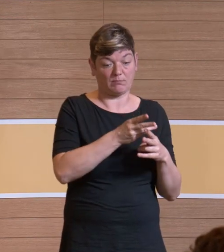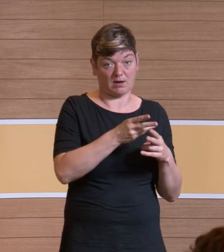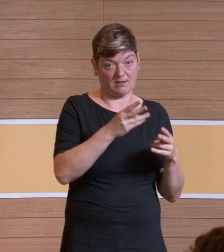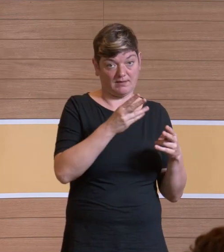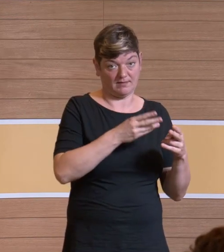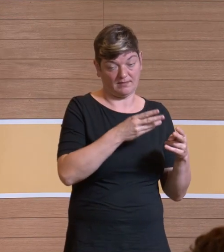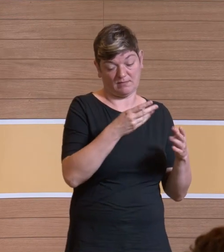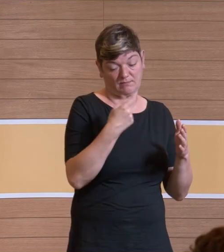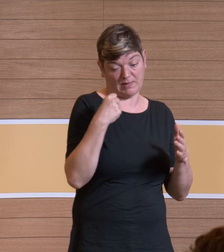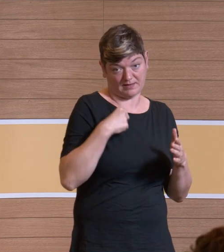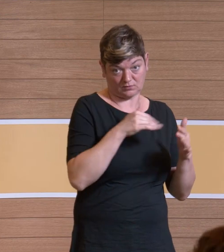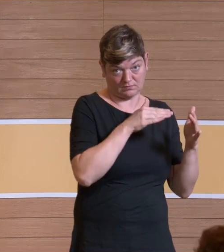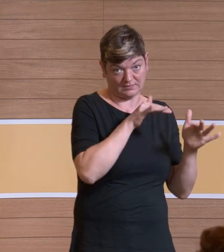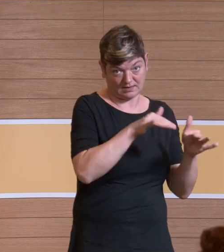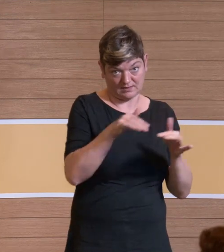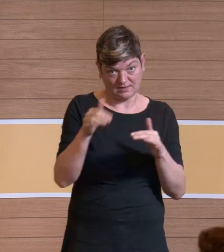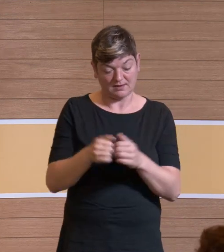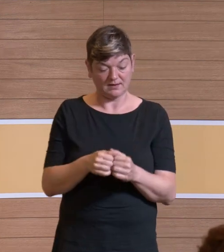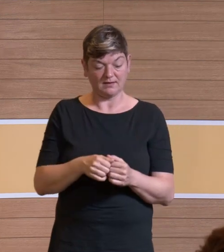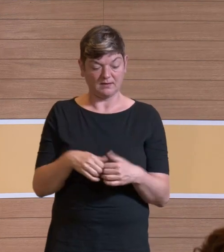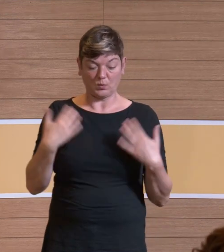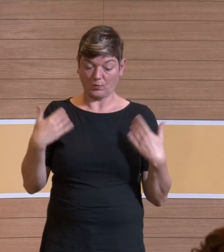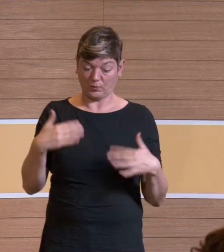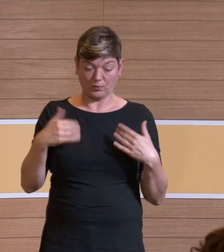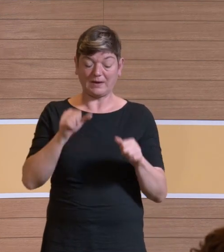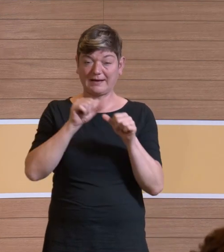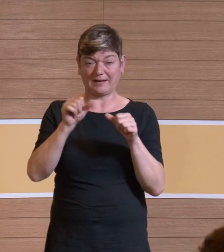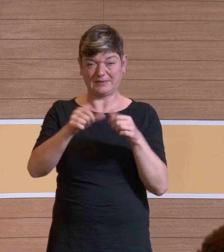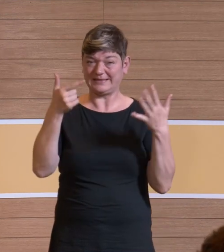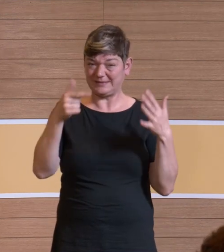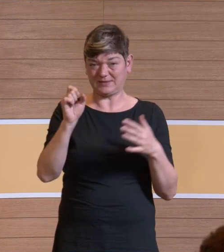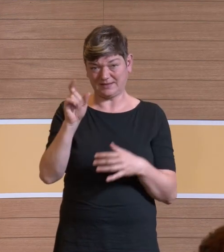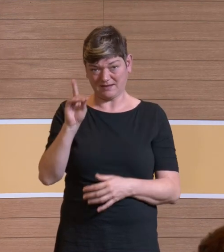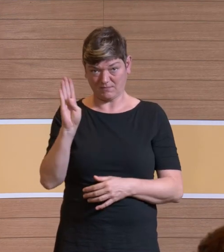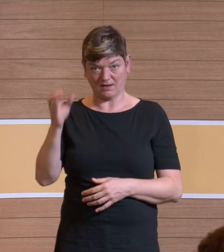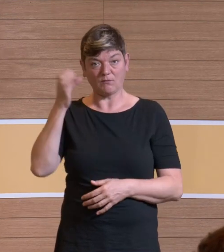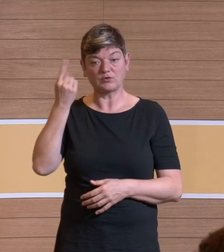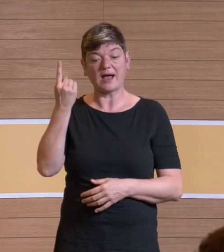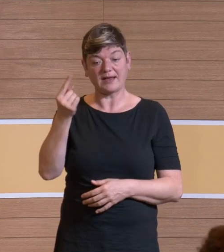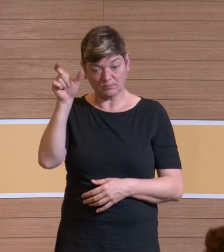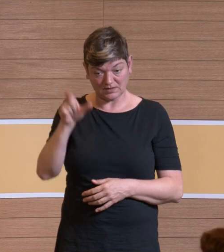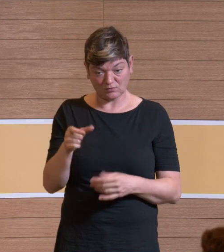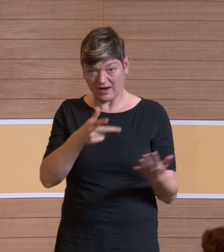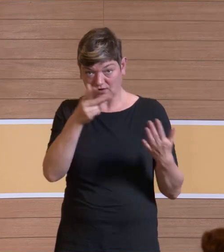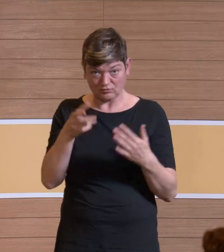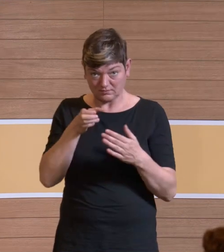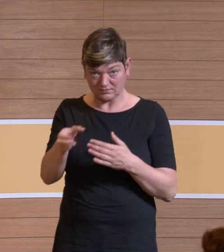67 Dezibel. Wenn da jemand acht Stunden am Tag arbeitet, ist das auf jeden Fall zu viel. Also die Arbeitszeit, das geht nicht.